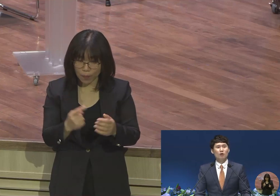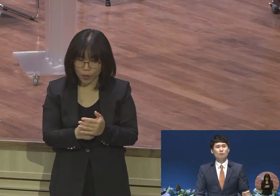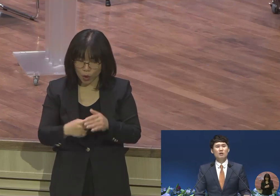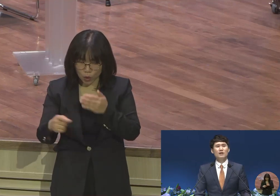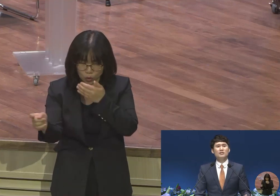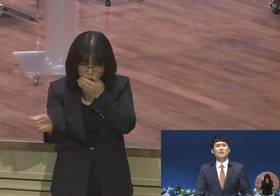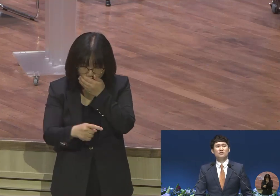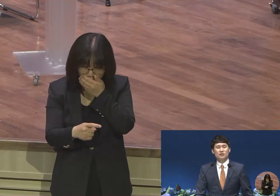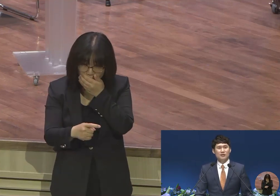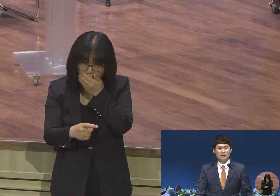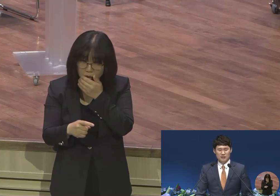멸망시키는 것이다